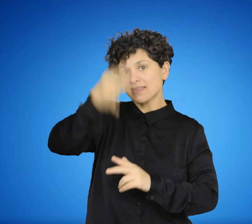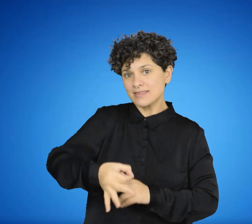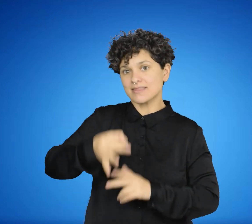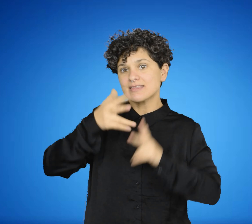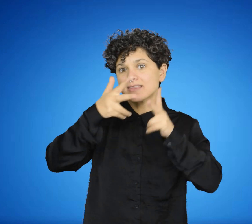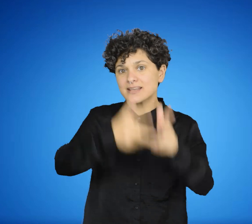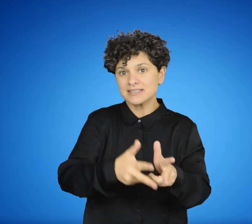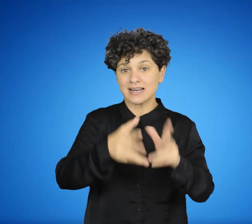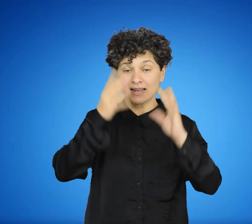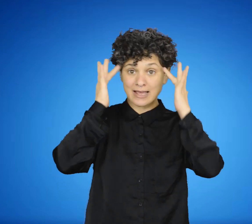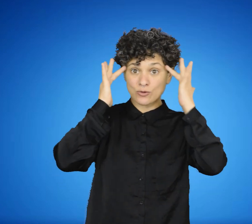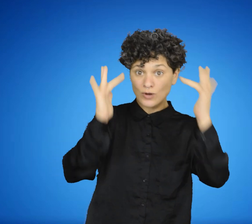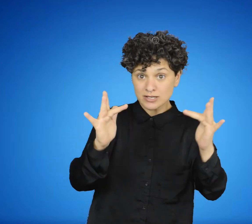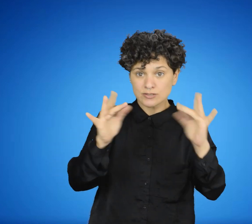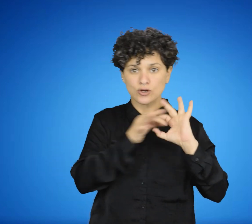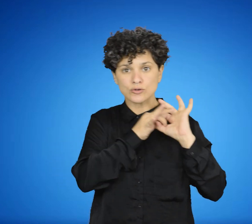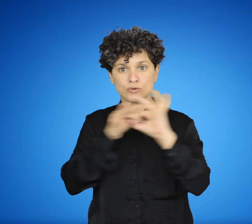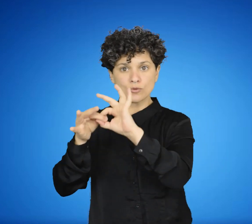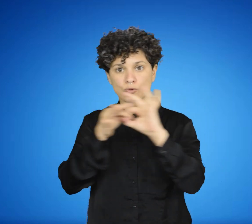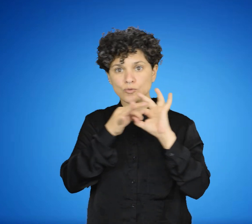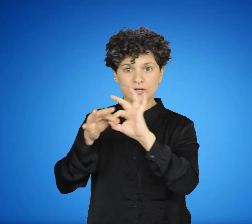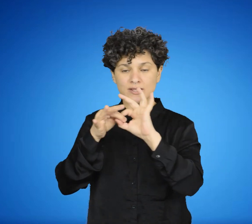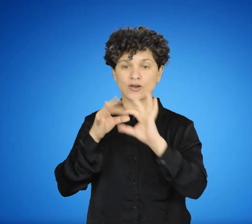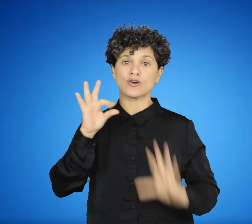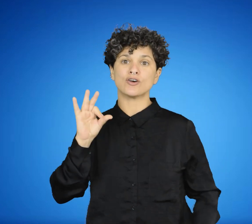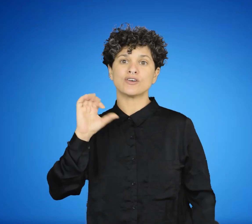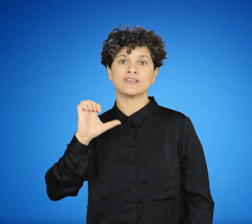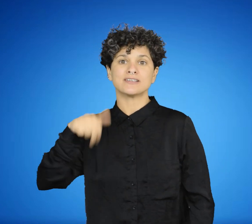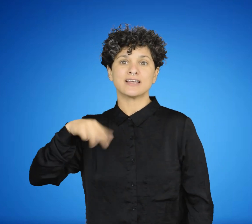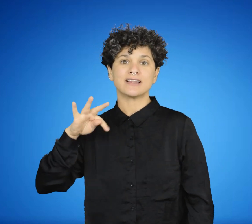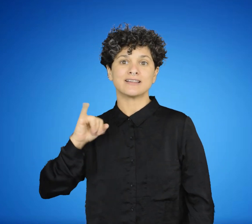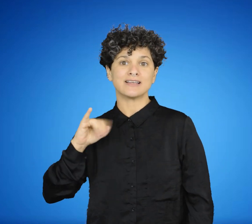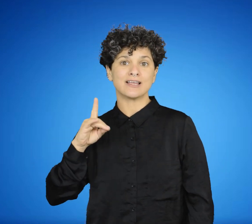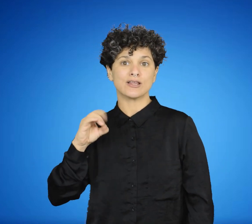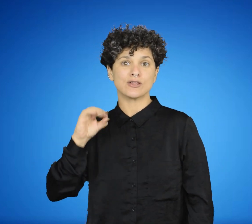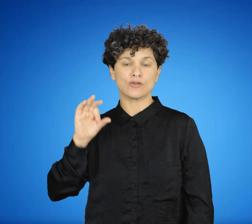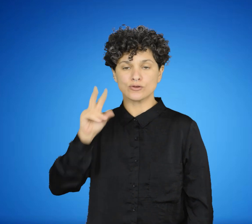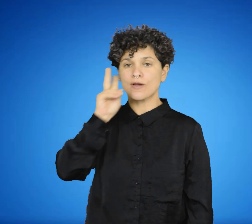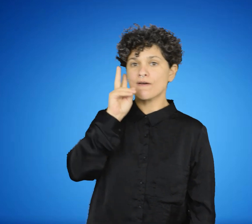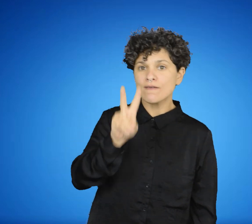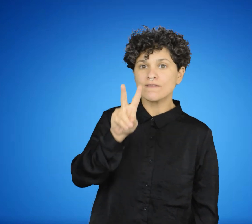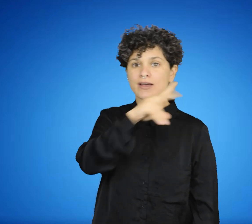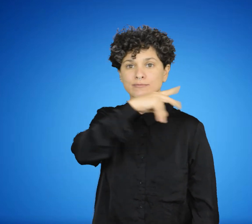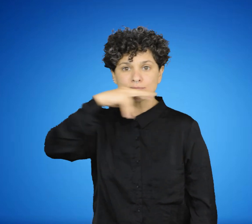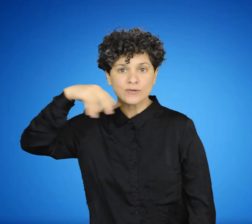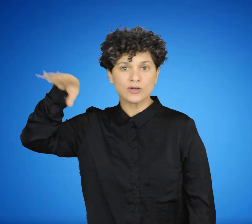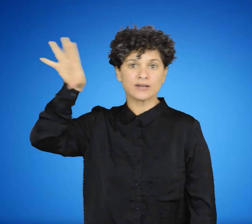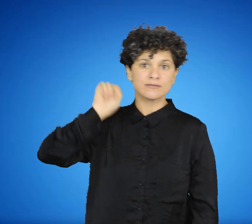Sostiene que la educación comienza por los sentidos. En los inicios de la vida, cuando la imaginación y la